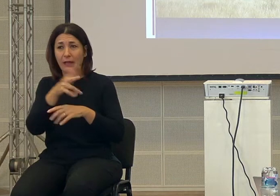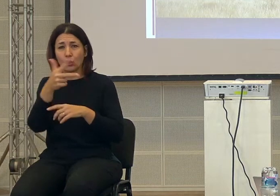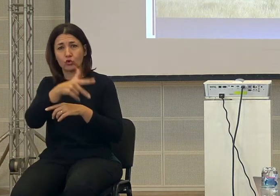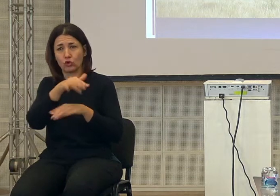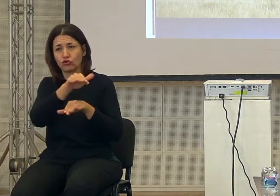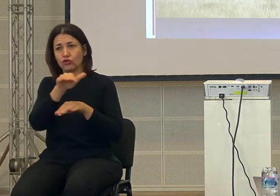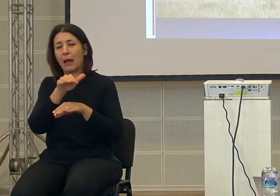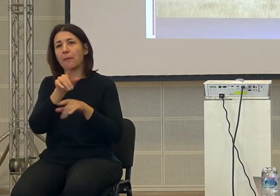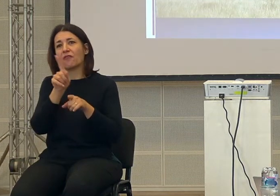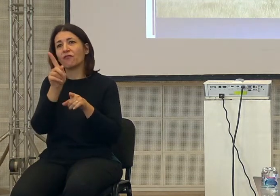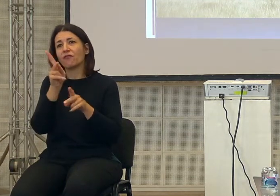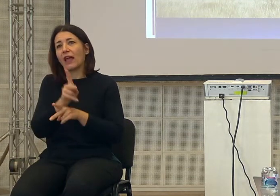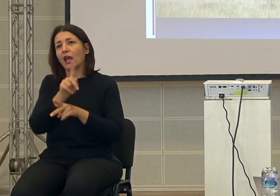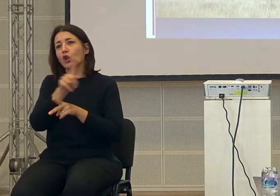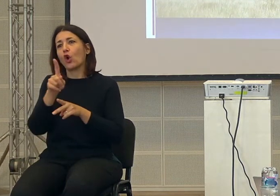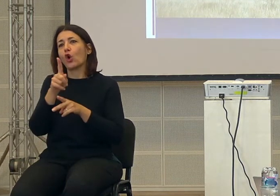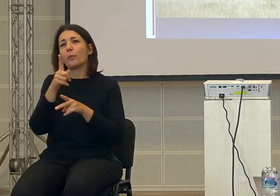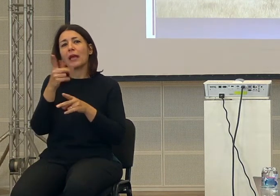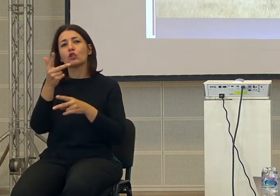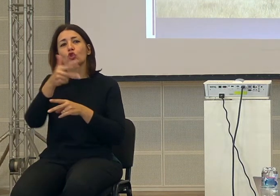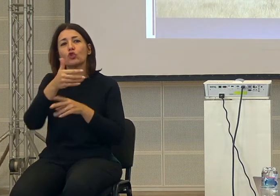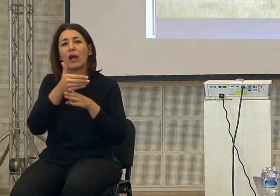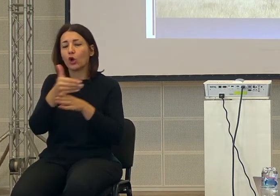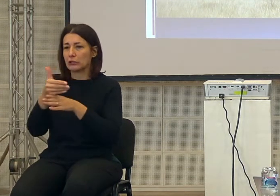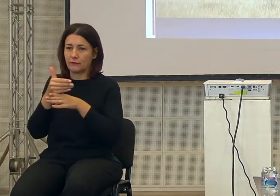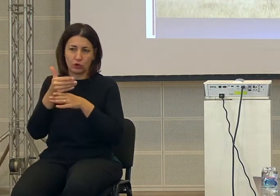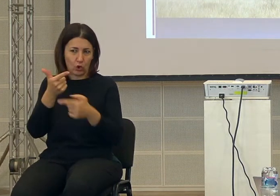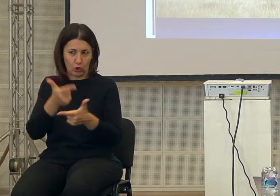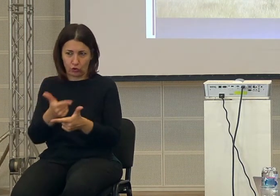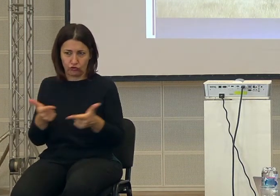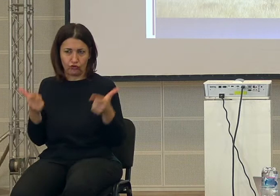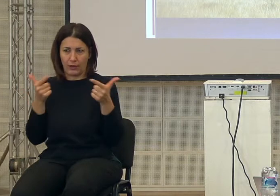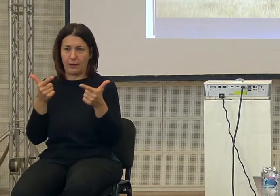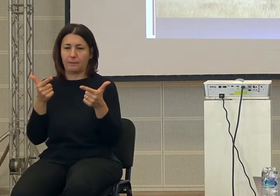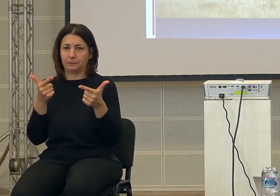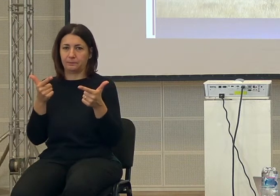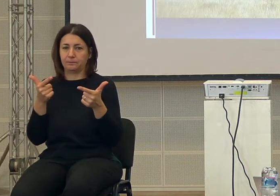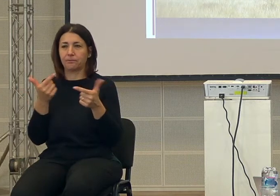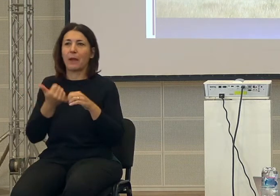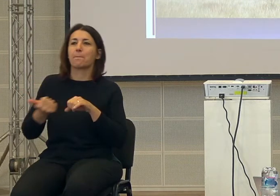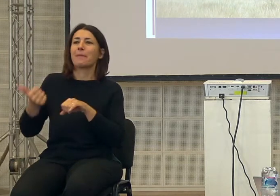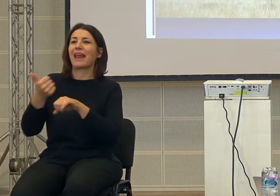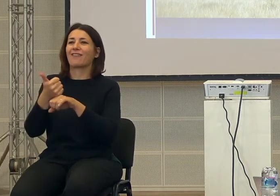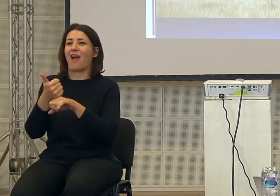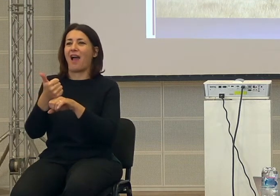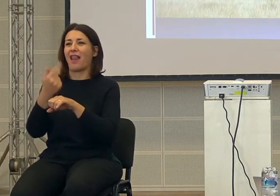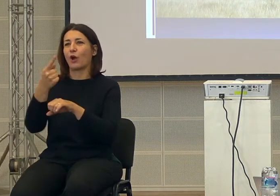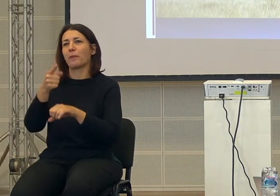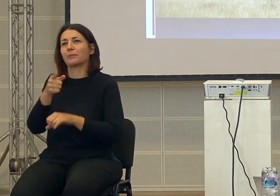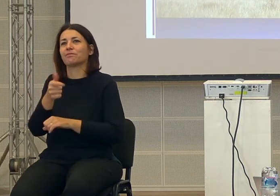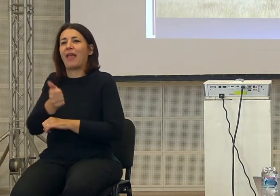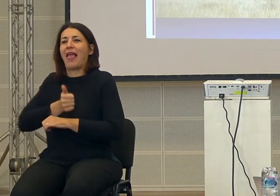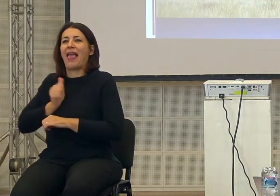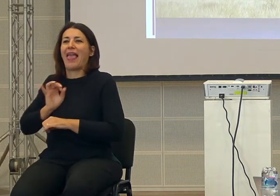sempre questa tensione tra la socialità e l'individuo, che quindi prevale poi l'egoismo,